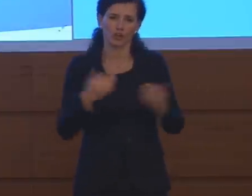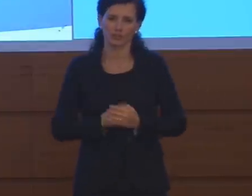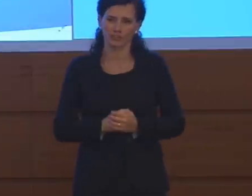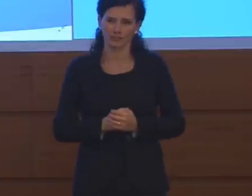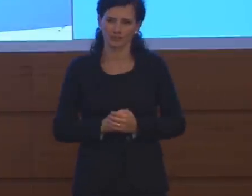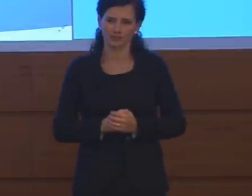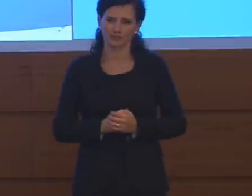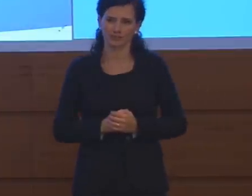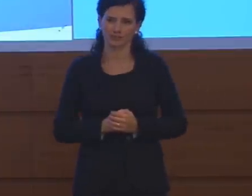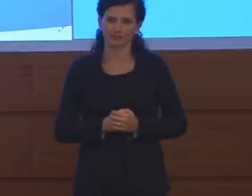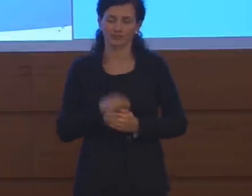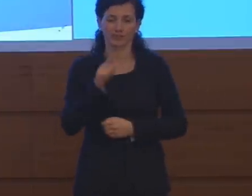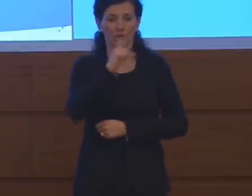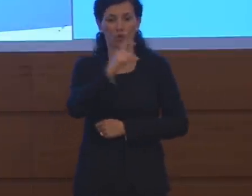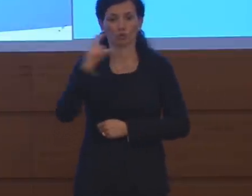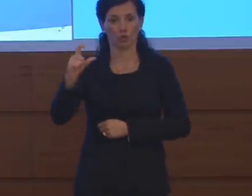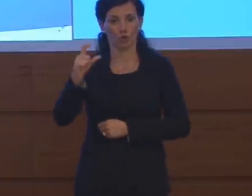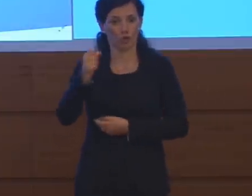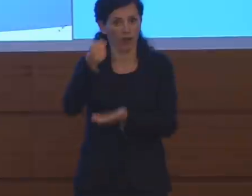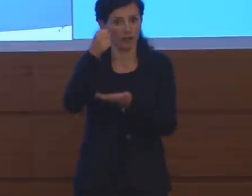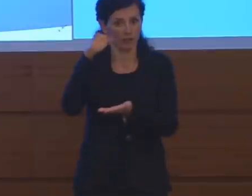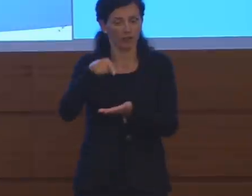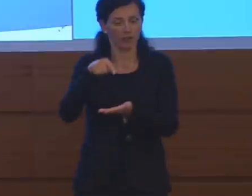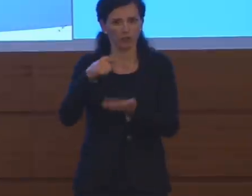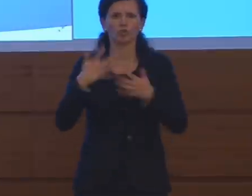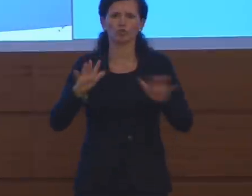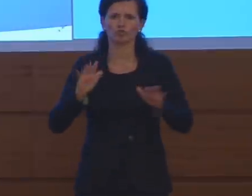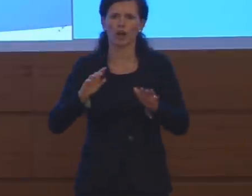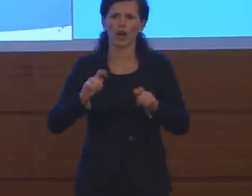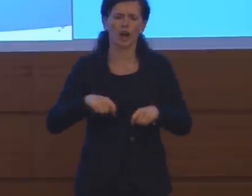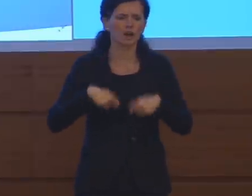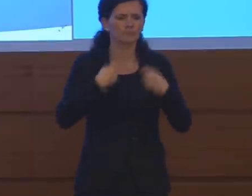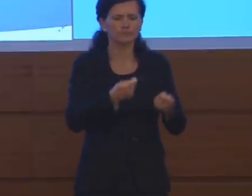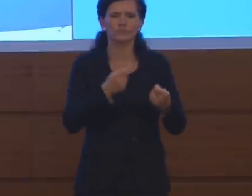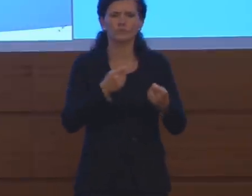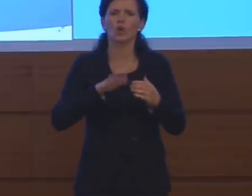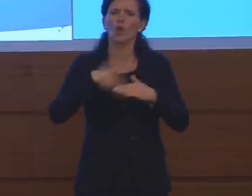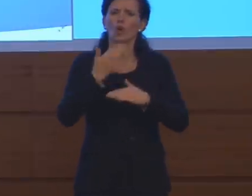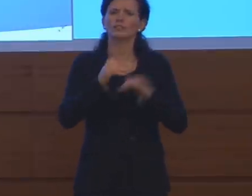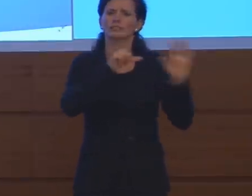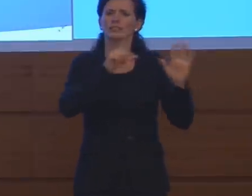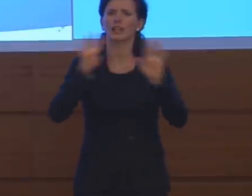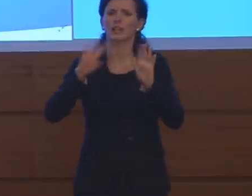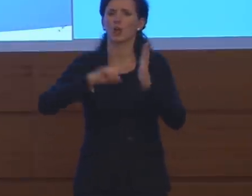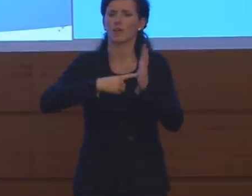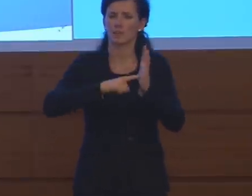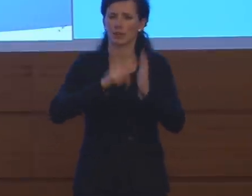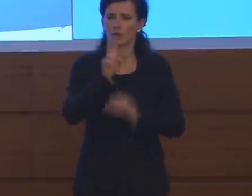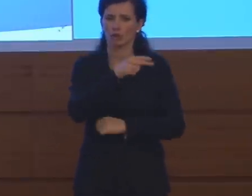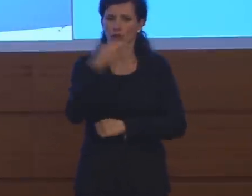Su questo conto corrente abbiamo già speso oltre 79 milioni di euro, 79